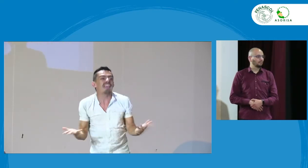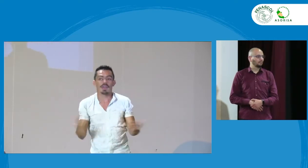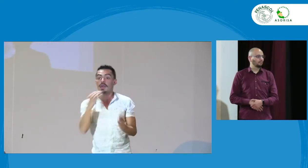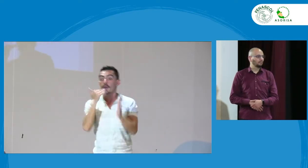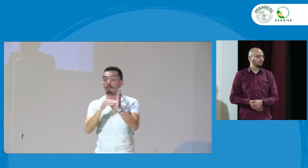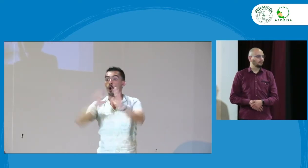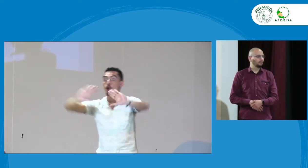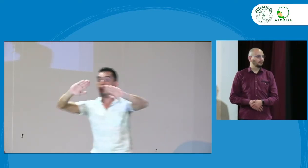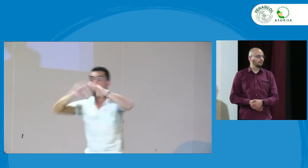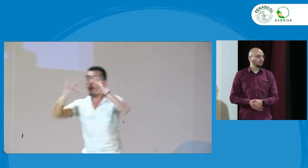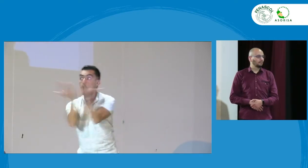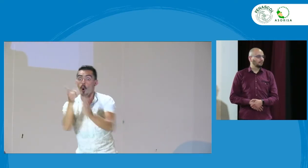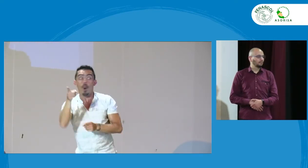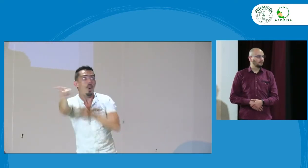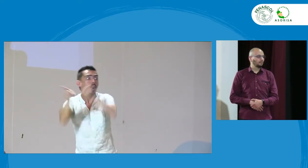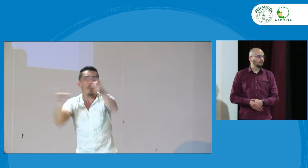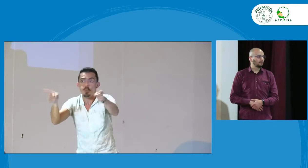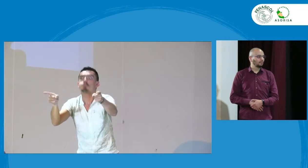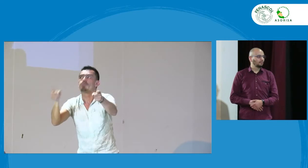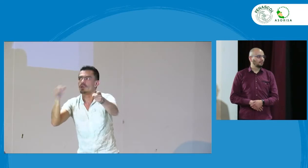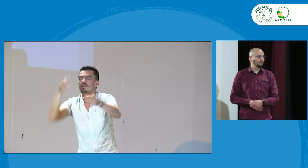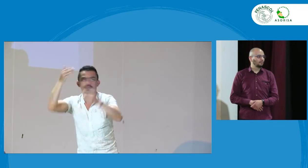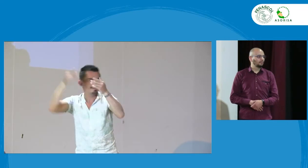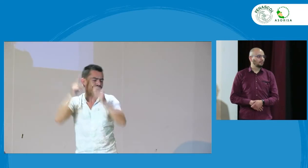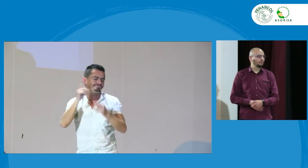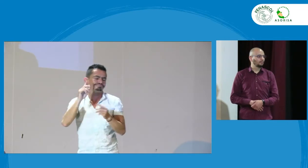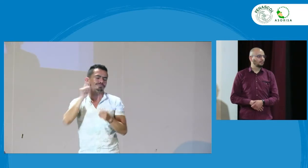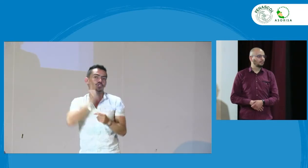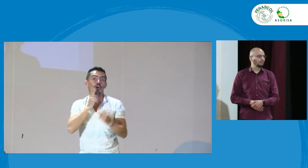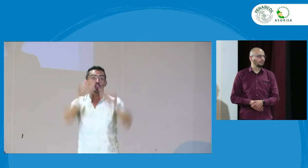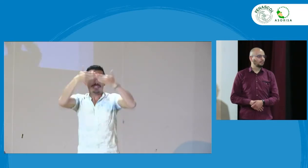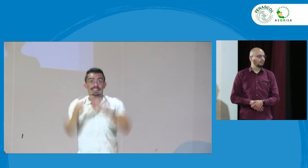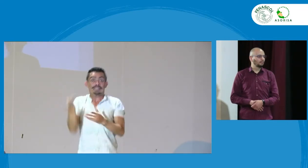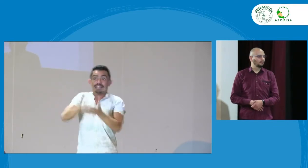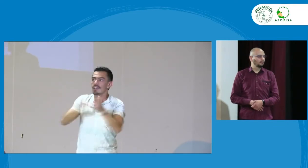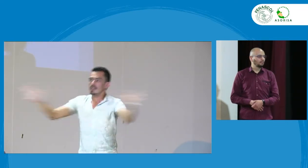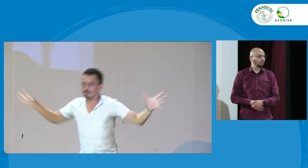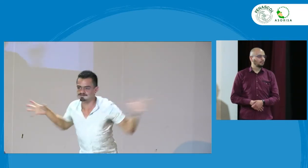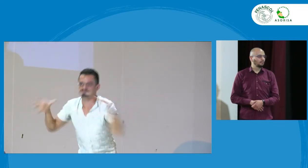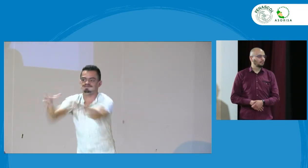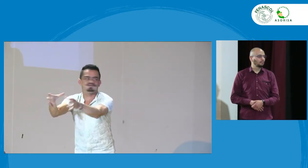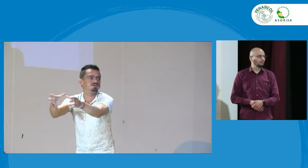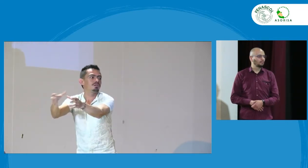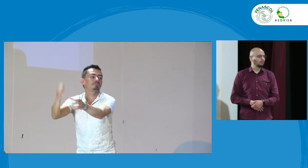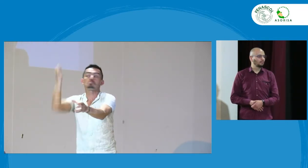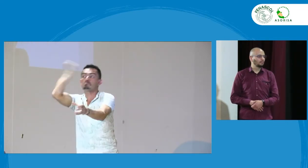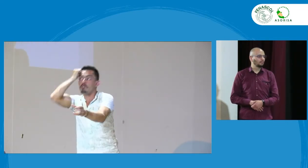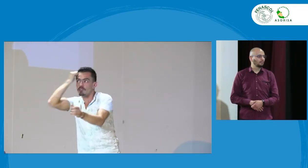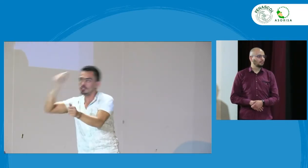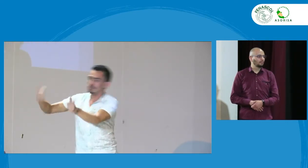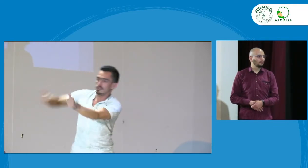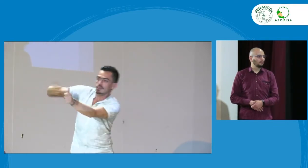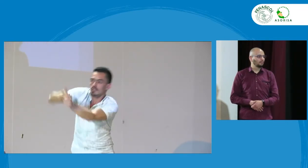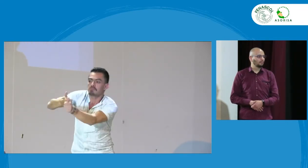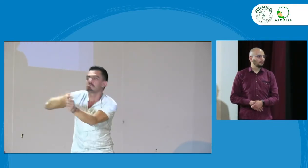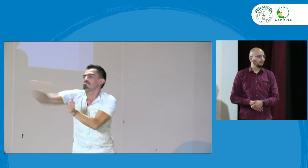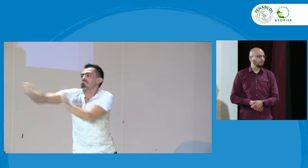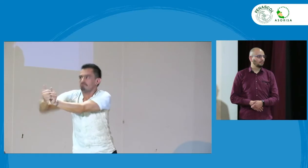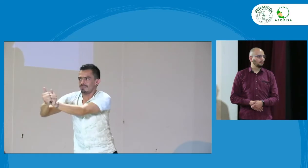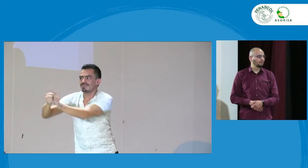y va a poder tener ese tipo de oportunidad allí ahora bien cuando vemos que reúnen a todas estas personas en